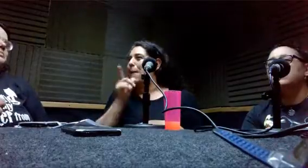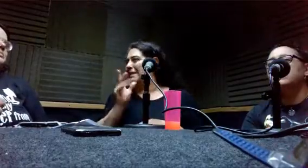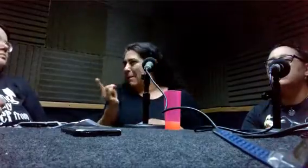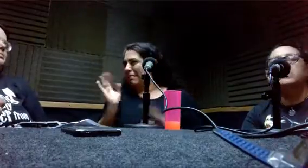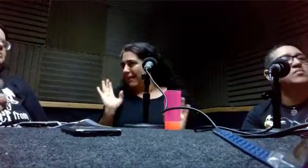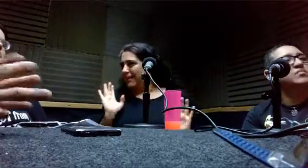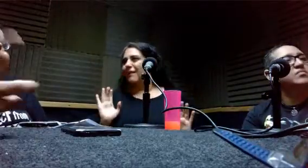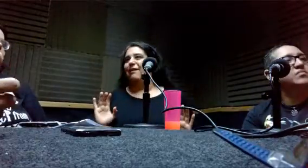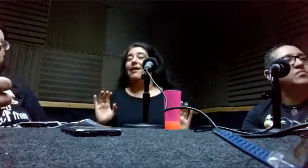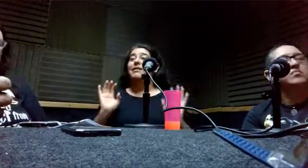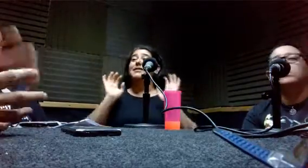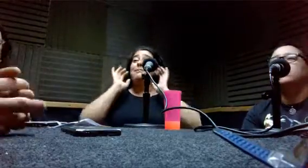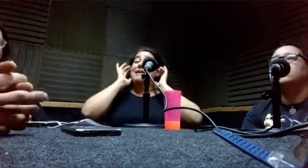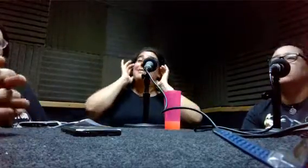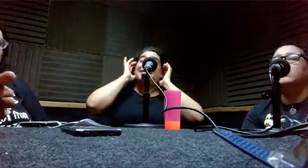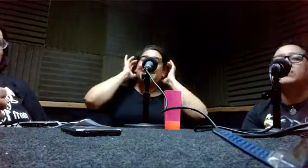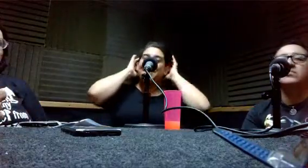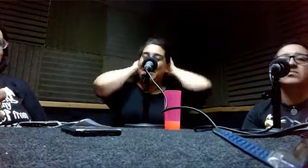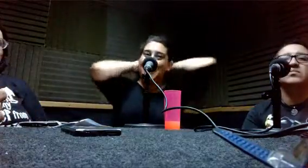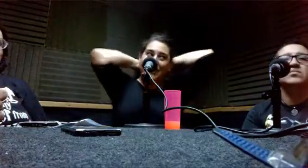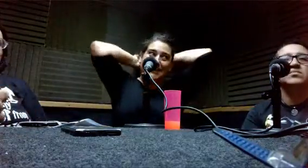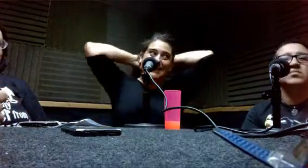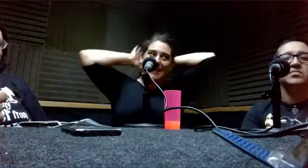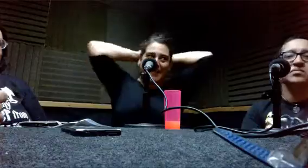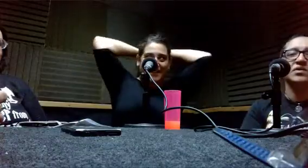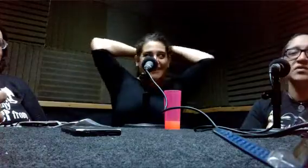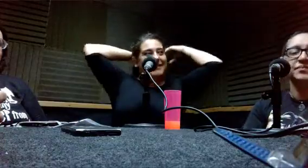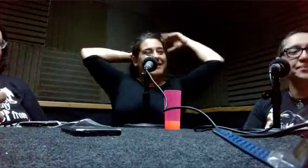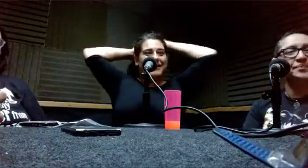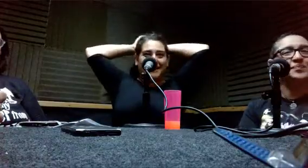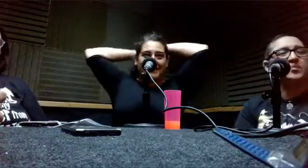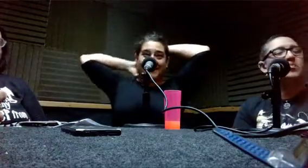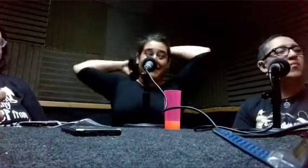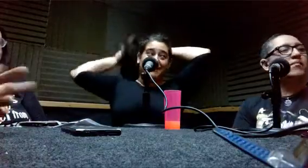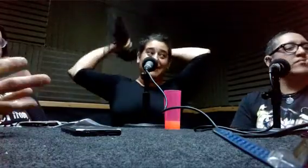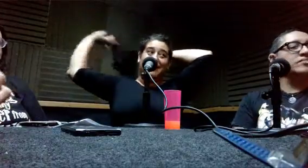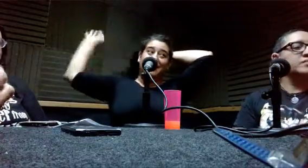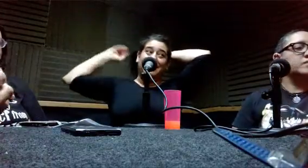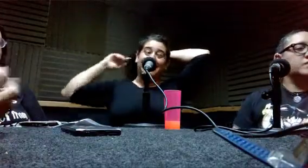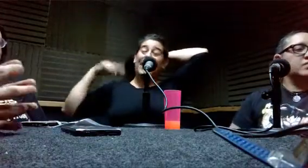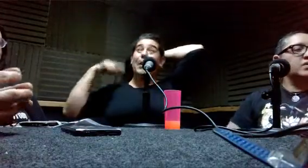Me cuesta. Bueno, sí, me parece mentira, pero lo dice así. sí. ¿Me asegura? Sí. No, ¿sabes en qué pensaba?